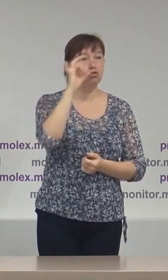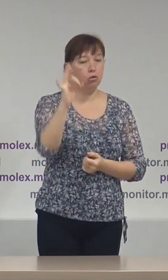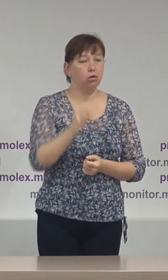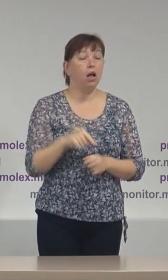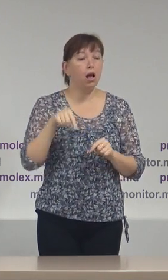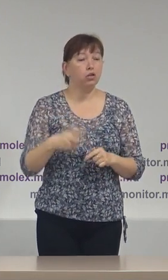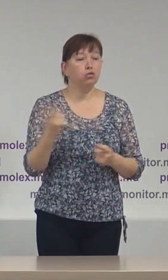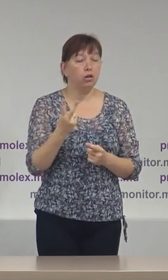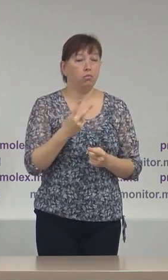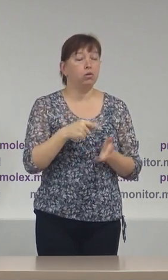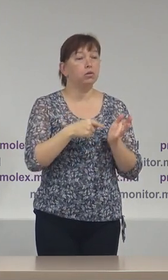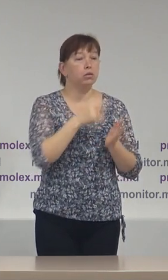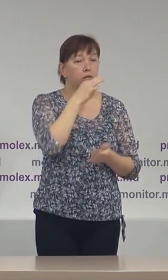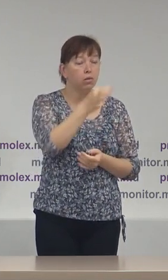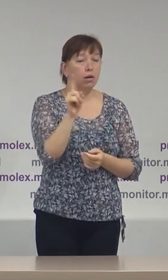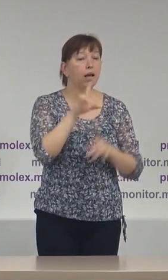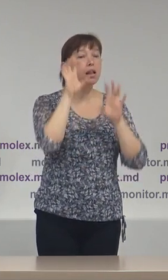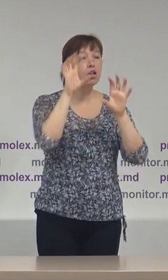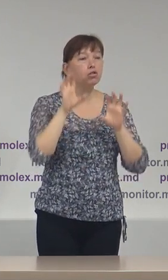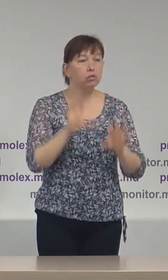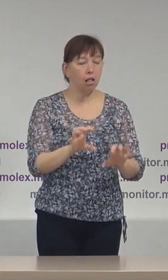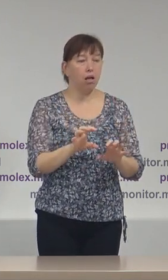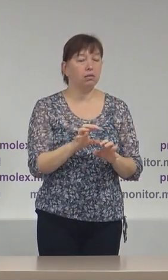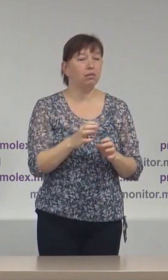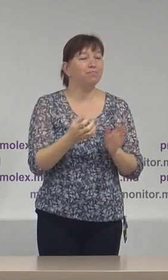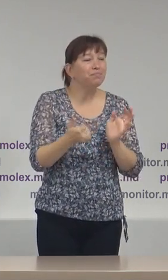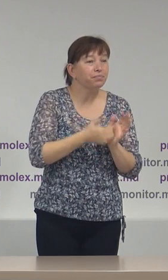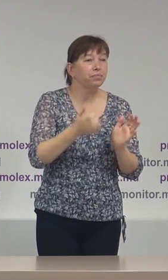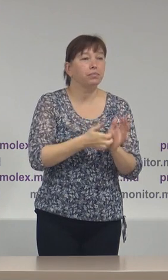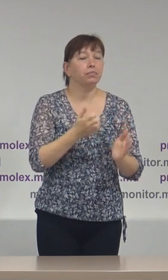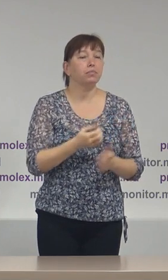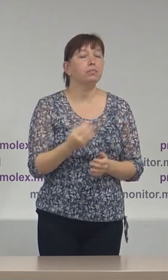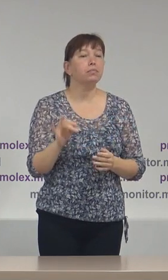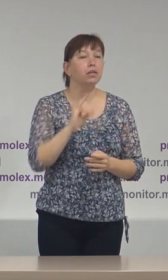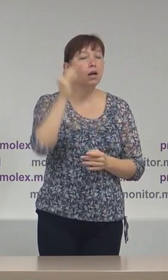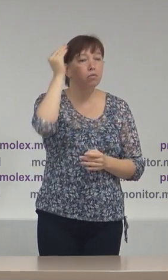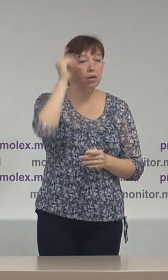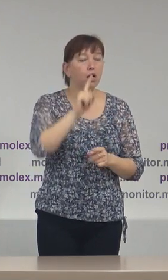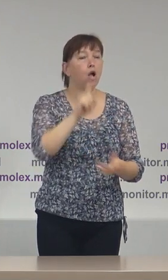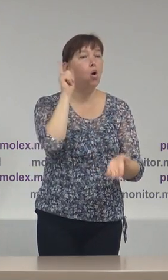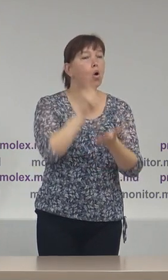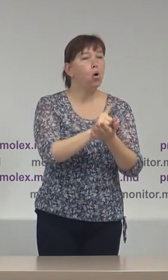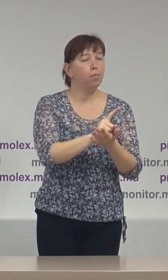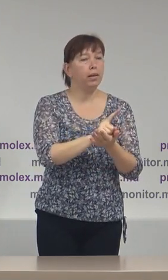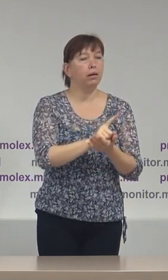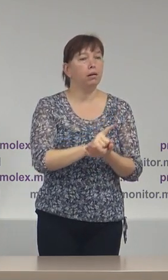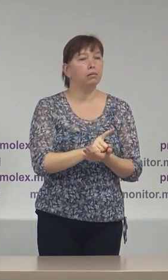trebuie să subliniem că legislația este imperfectă din considerantul că obligă